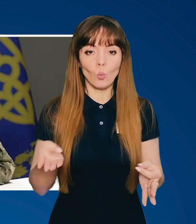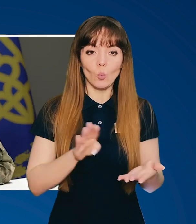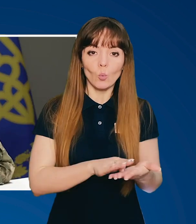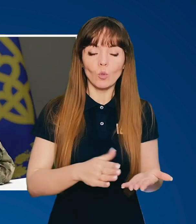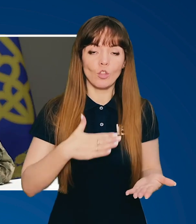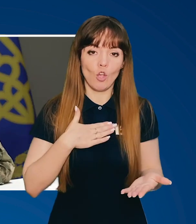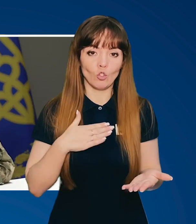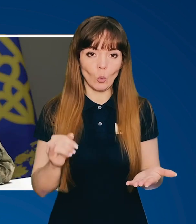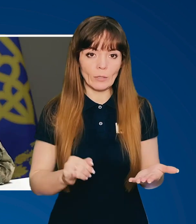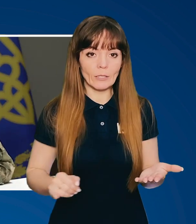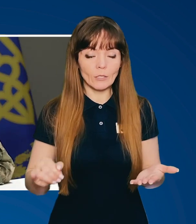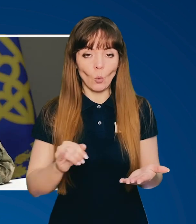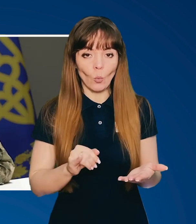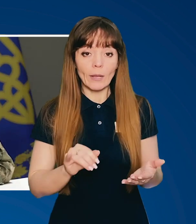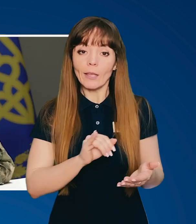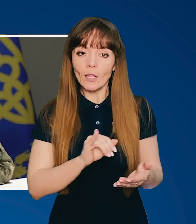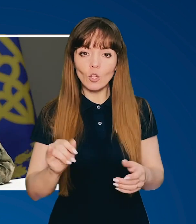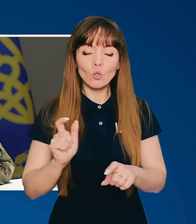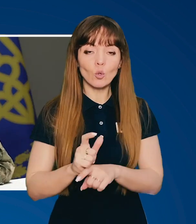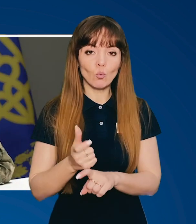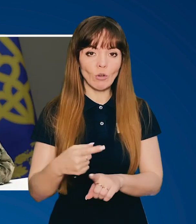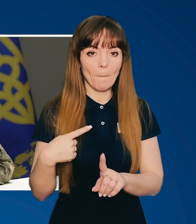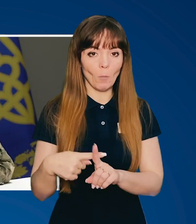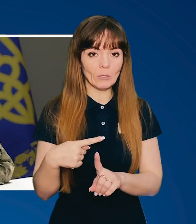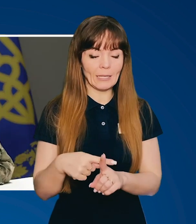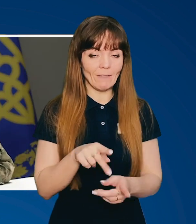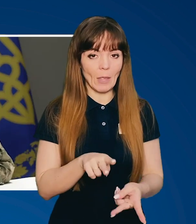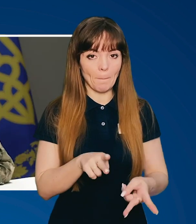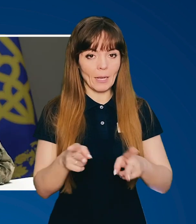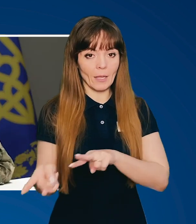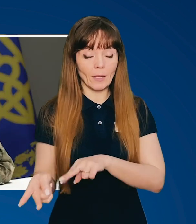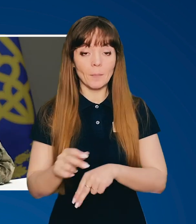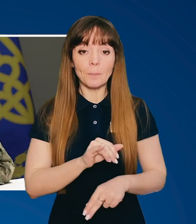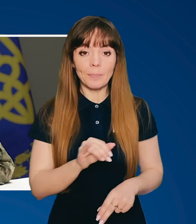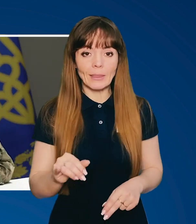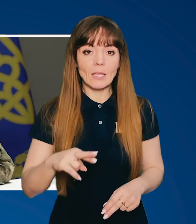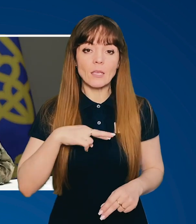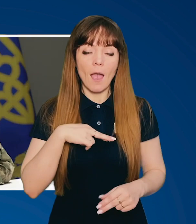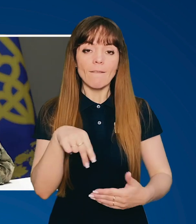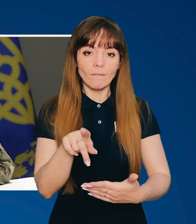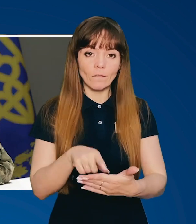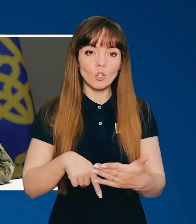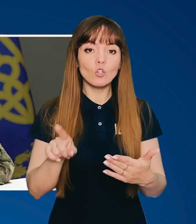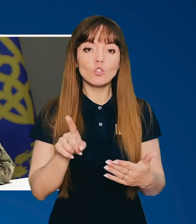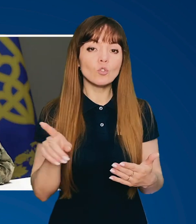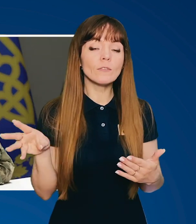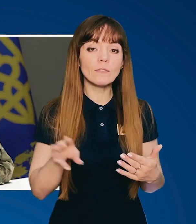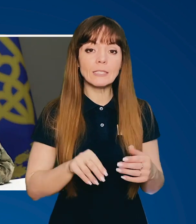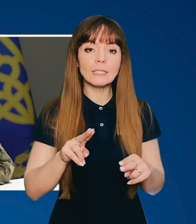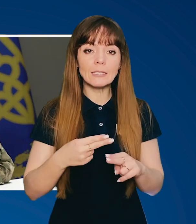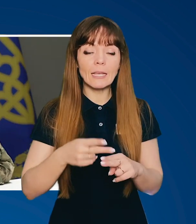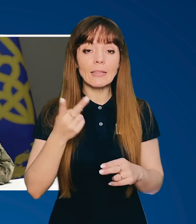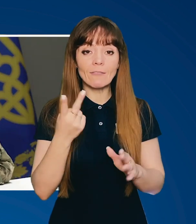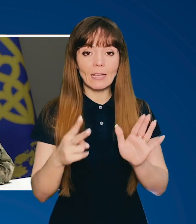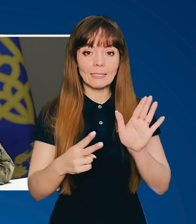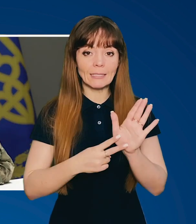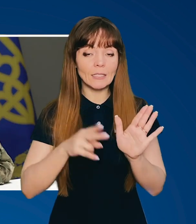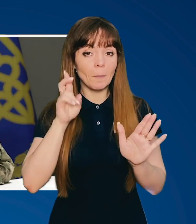нашої історії. І дуже позитивний перехід. І я вірю, що всі ці 27 країн